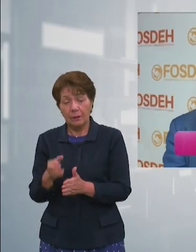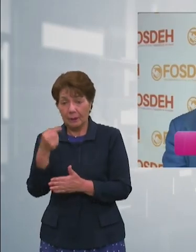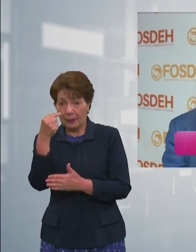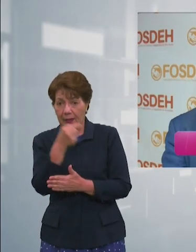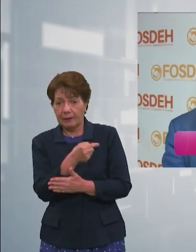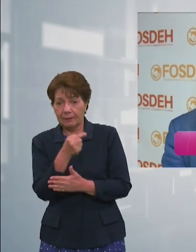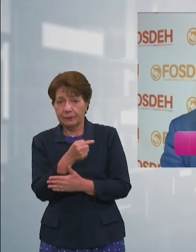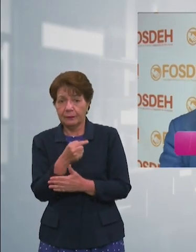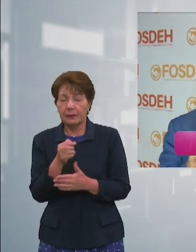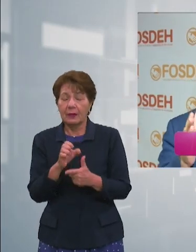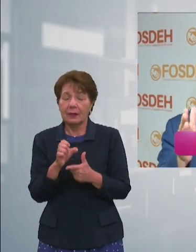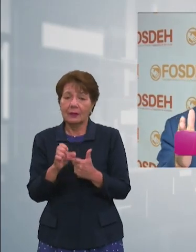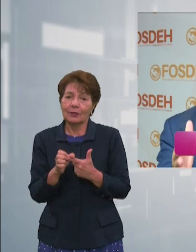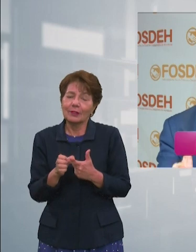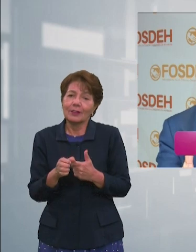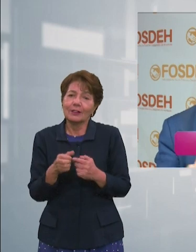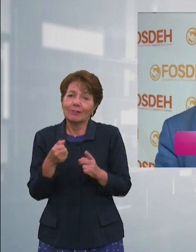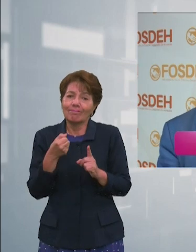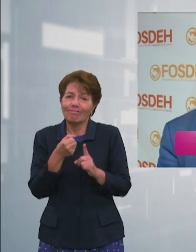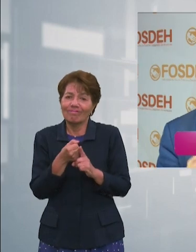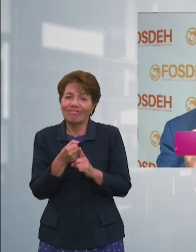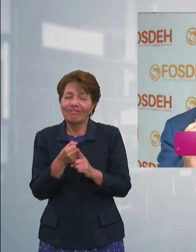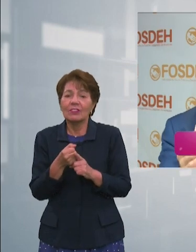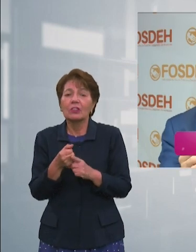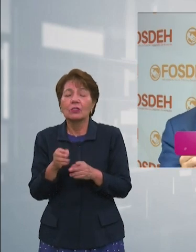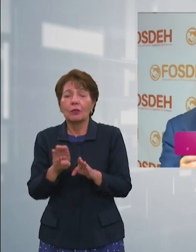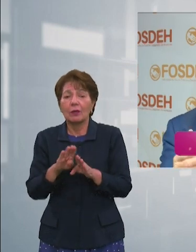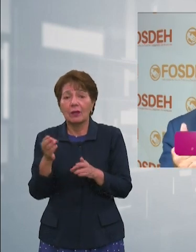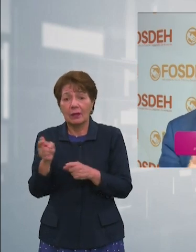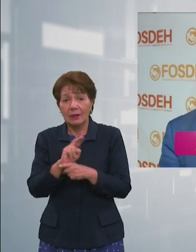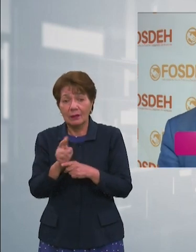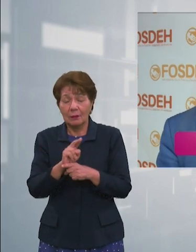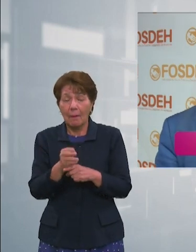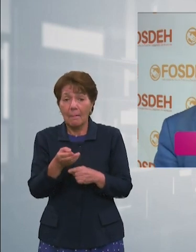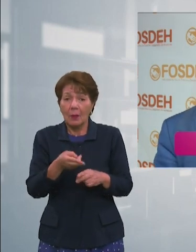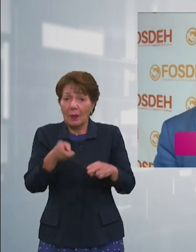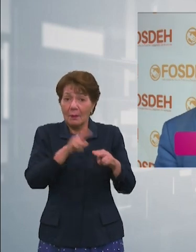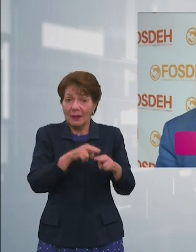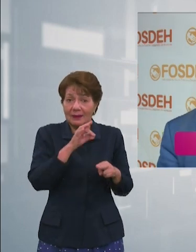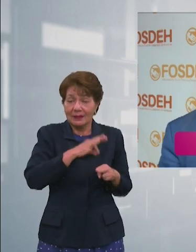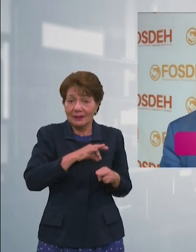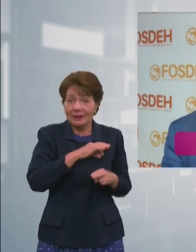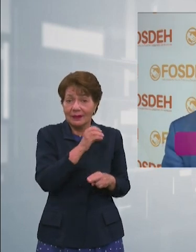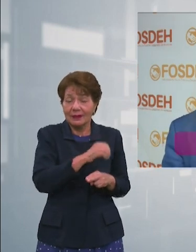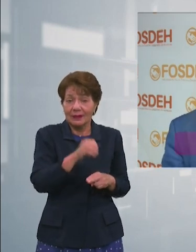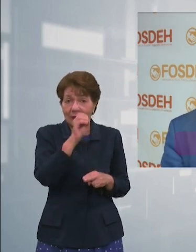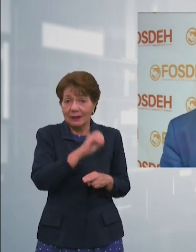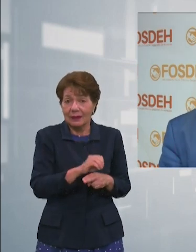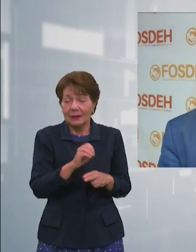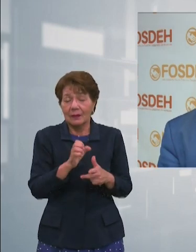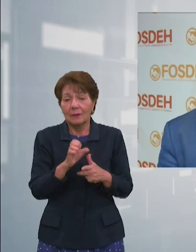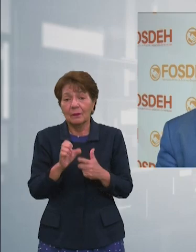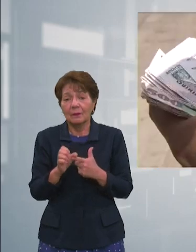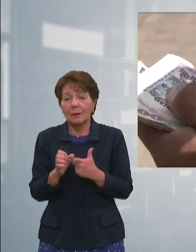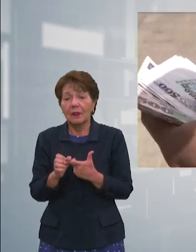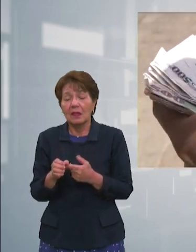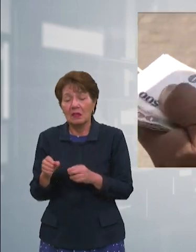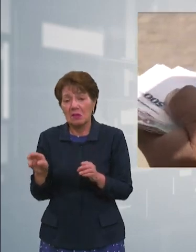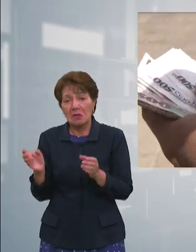efecto directo sobre la inversión aumenta la tasa de interés automáticamente disminuye la inversión Para algunos sectores